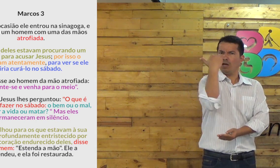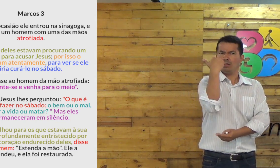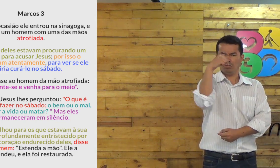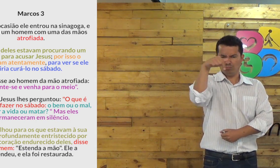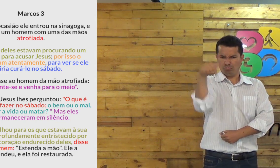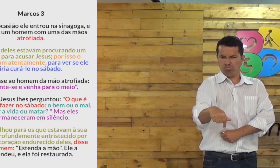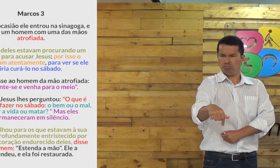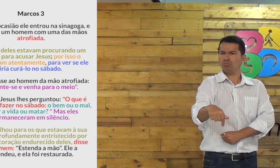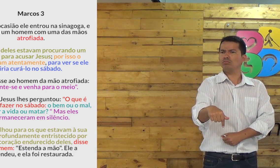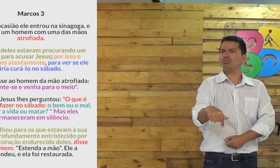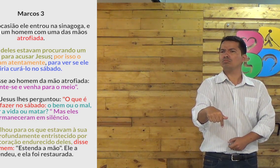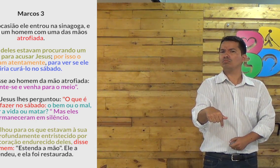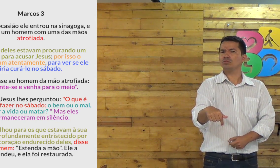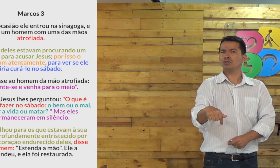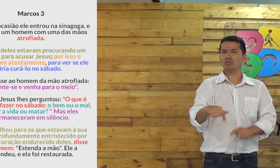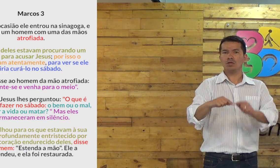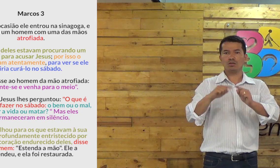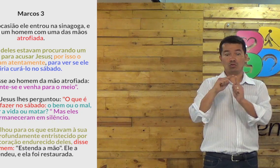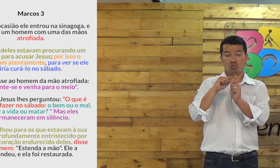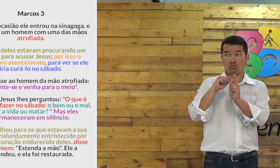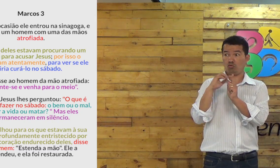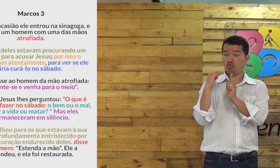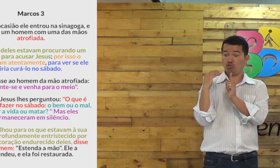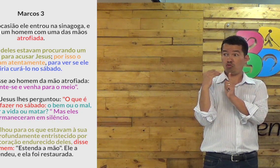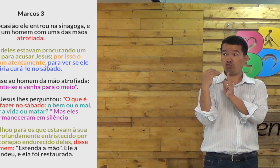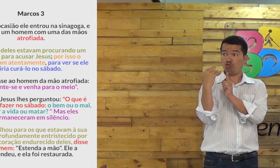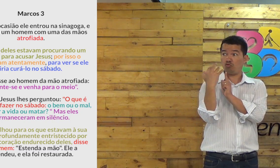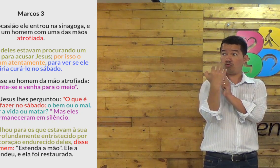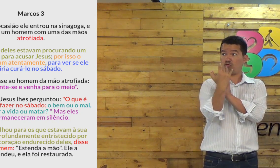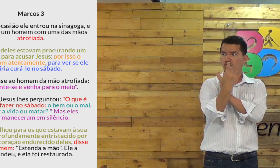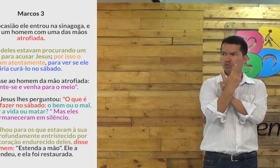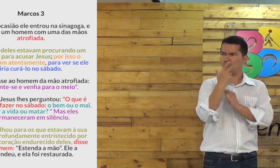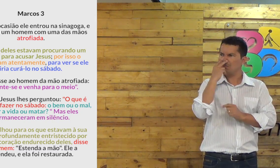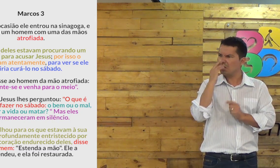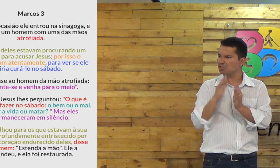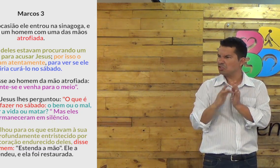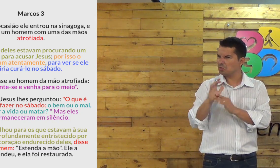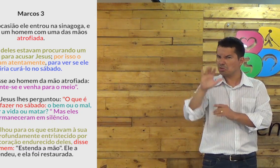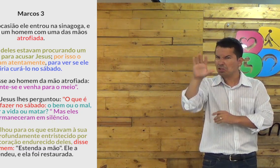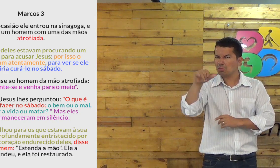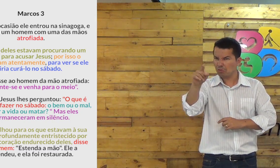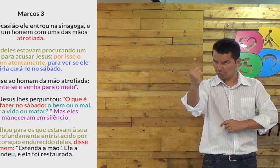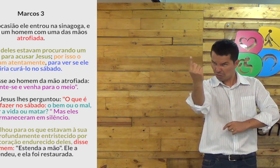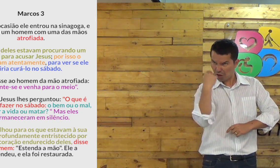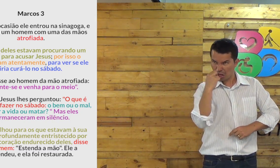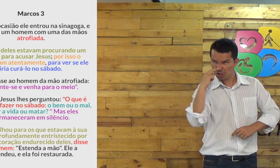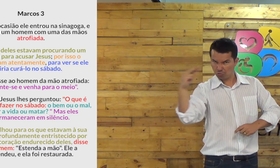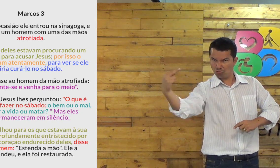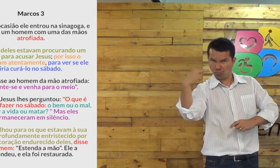Levante-se e venha até mim. Venha para o meio. E todas as pessoas passaram a olhar para aquele moço.